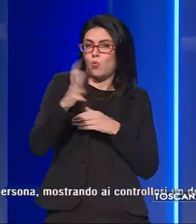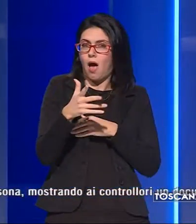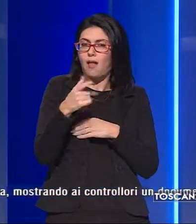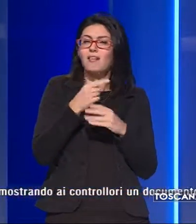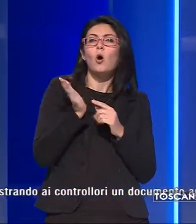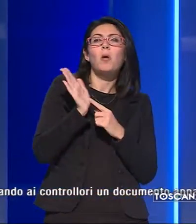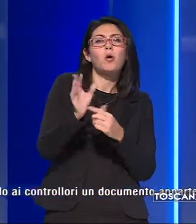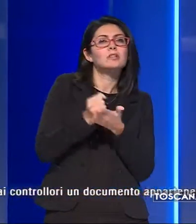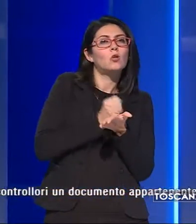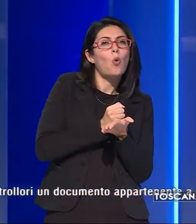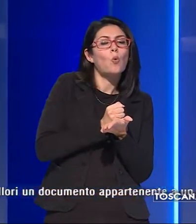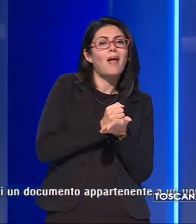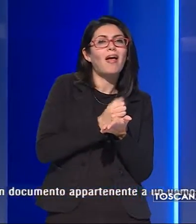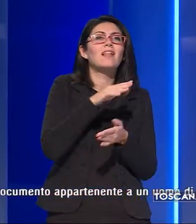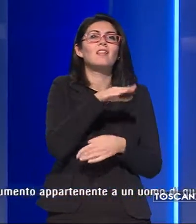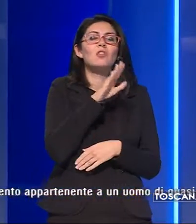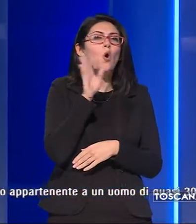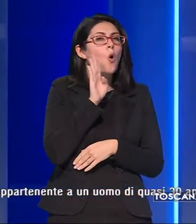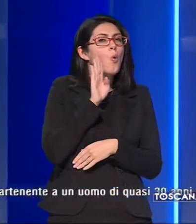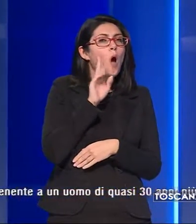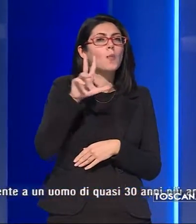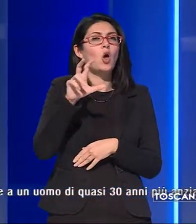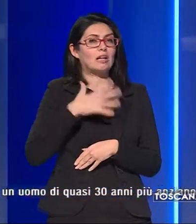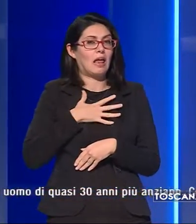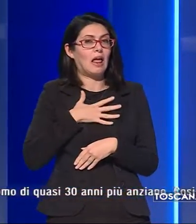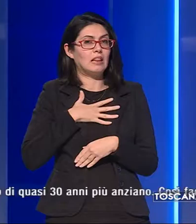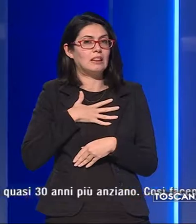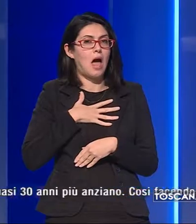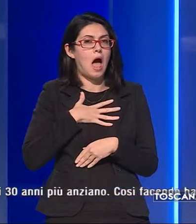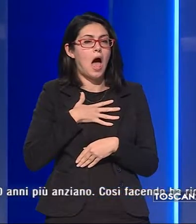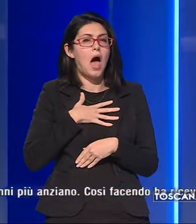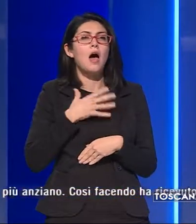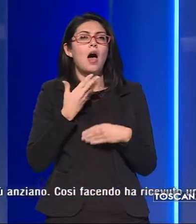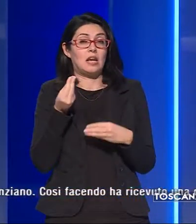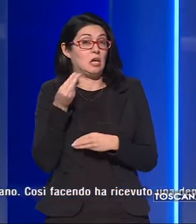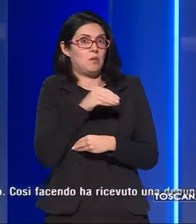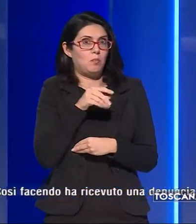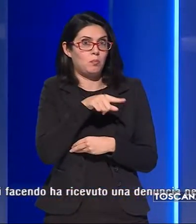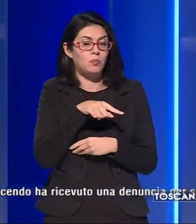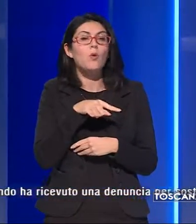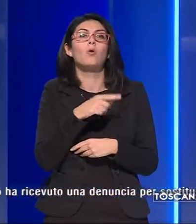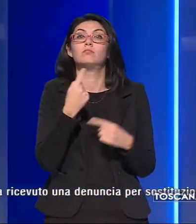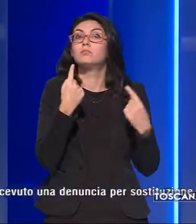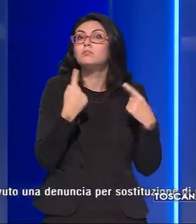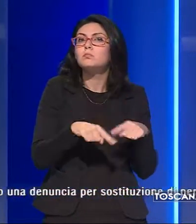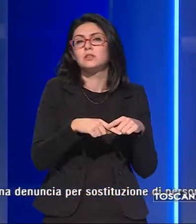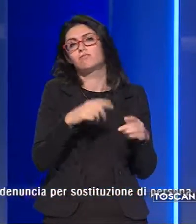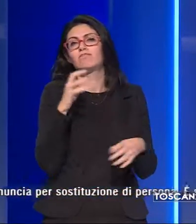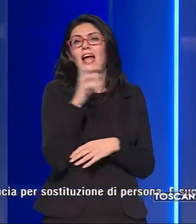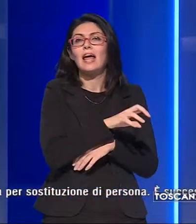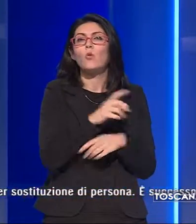appartenente a un uomo di quasi 30 anni più anziano. Così facendo ha ricevuto una denuncia per